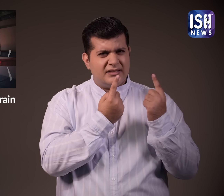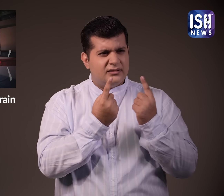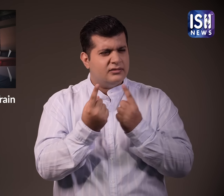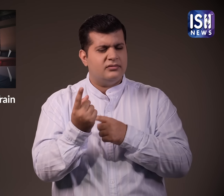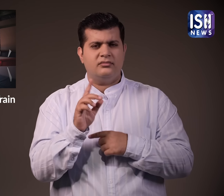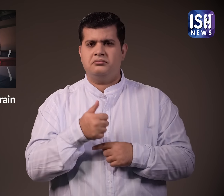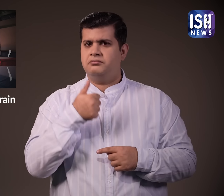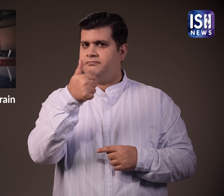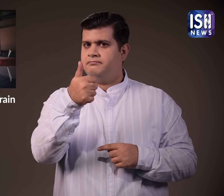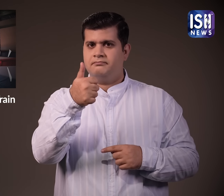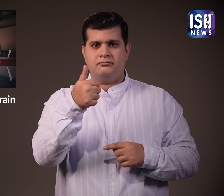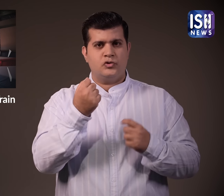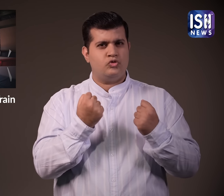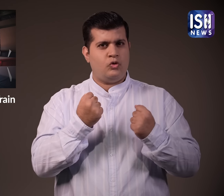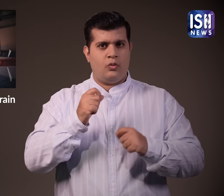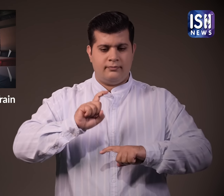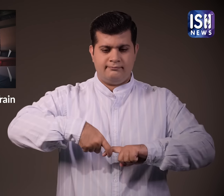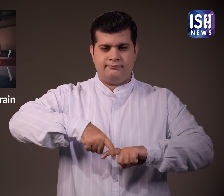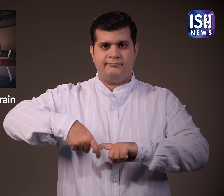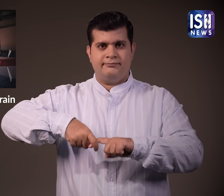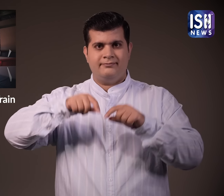था और कोई करबड़ी या खराबी नहीं पाई